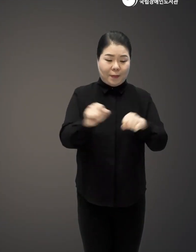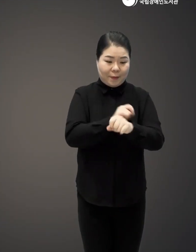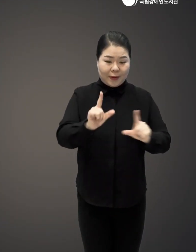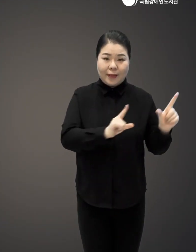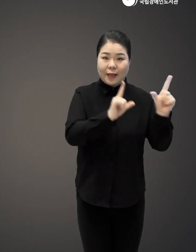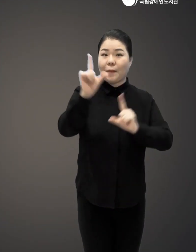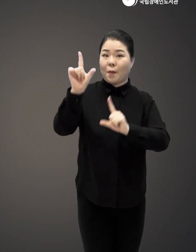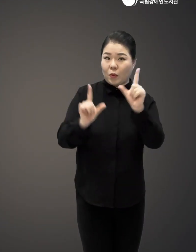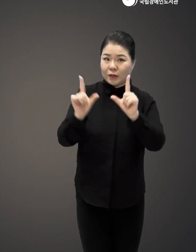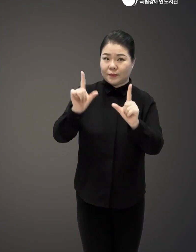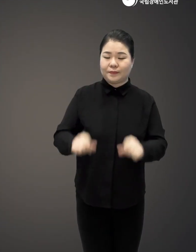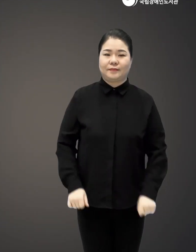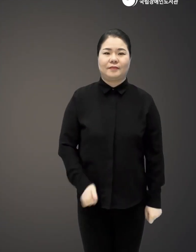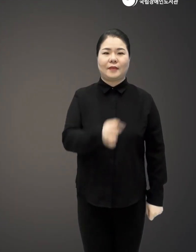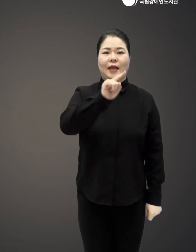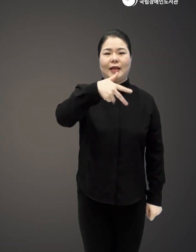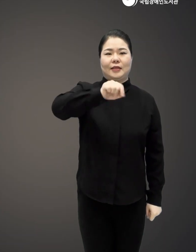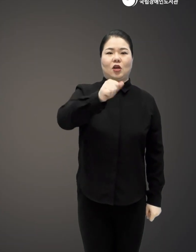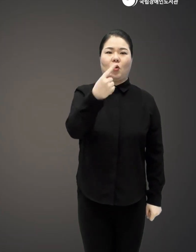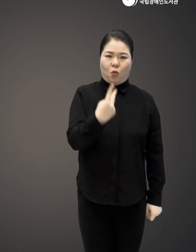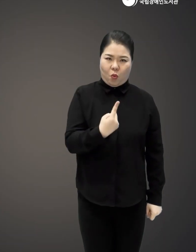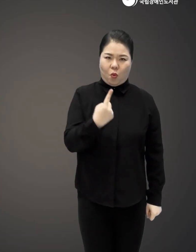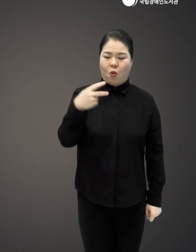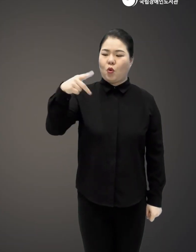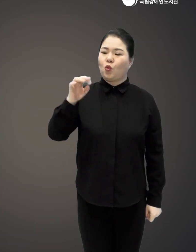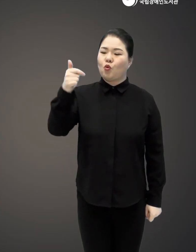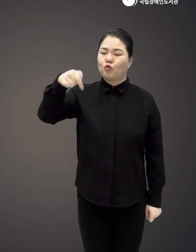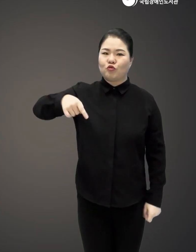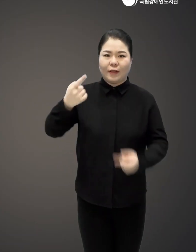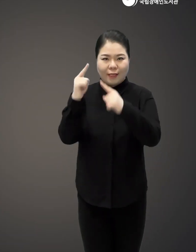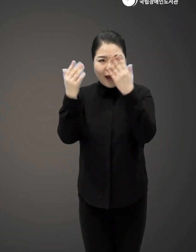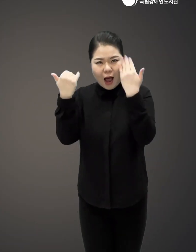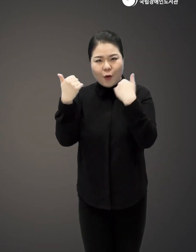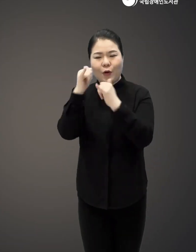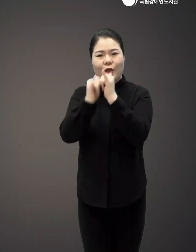한철호, 동국대 역사교육학과 교수